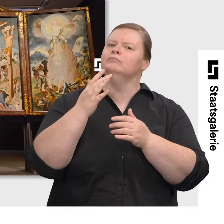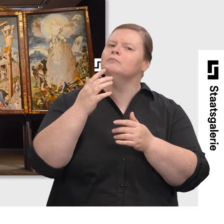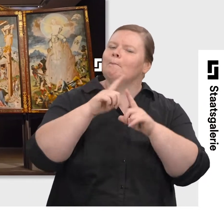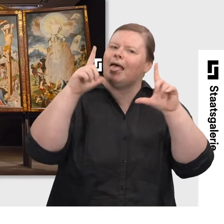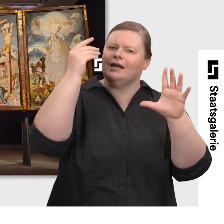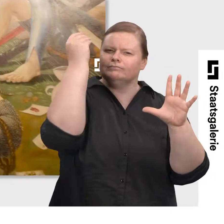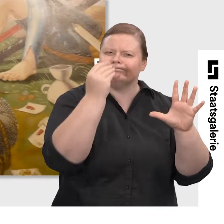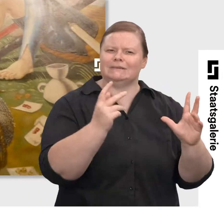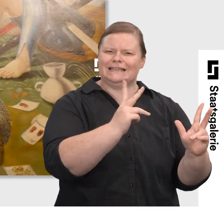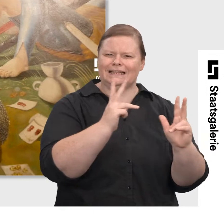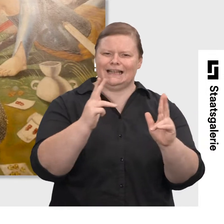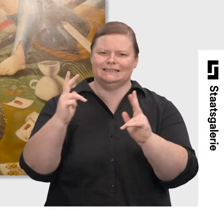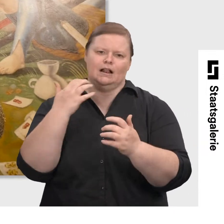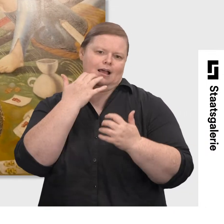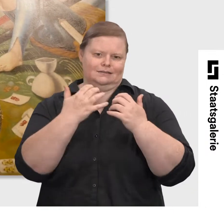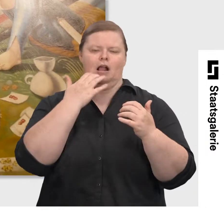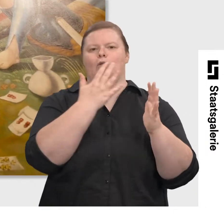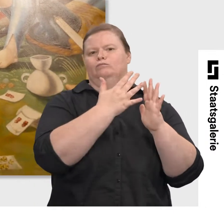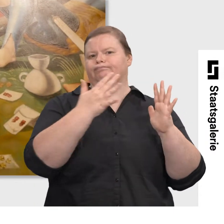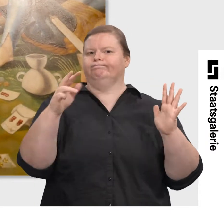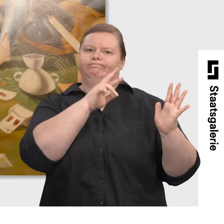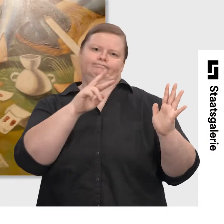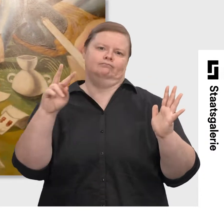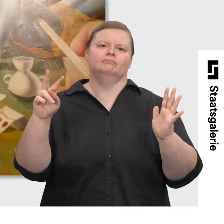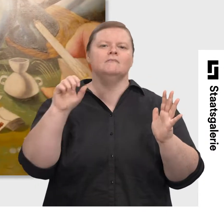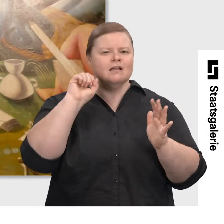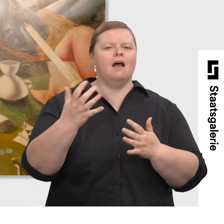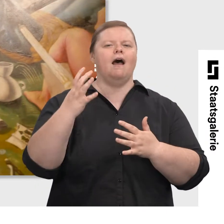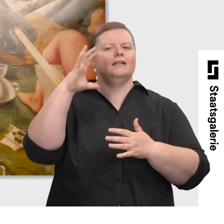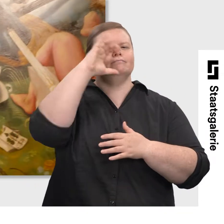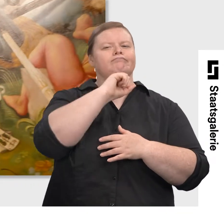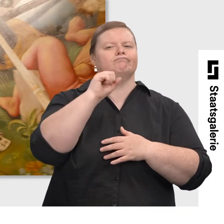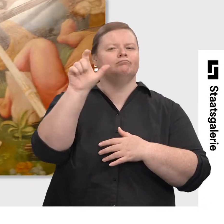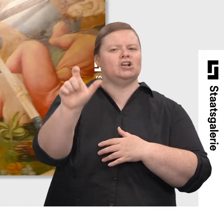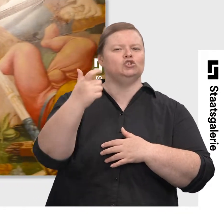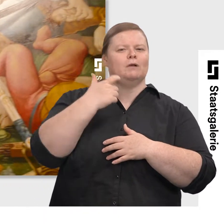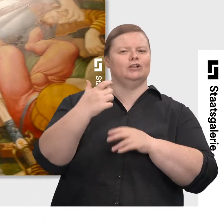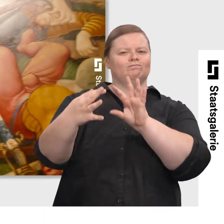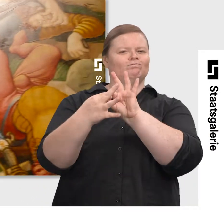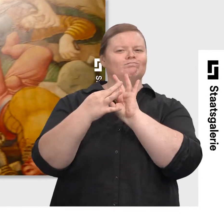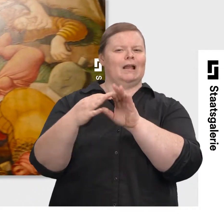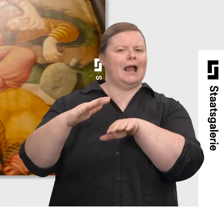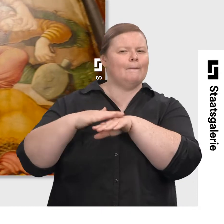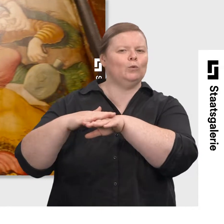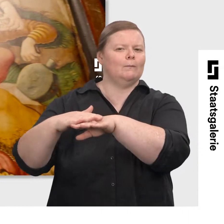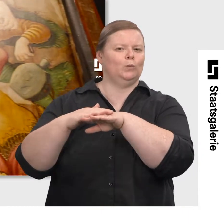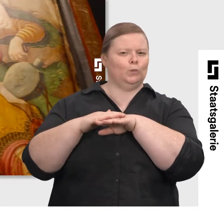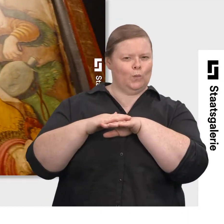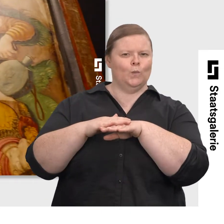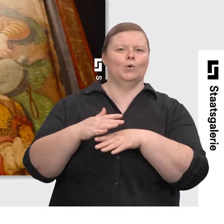erzählt in einzelnen Szenen. Wir können uns wiedererkennen als Mensch und zwar in den Emotionen. Schauen Sie sich